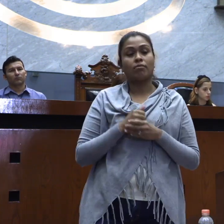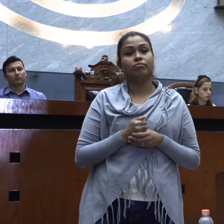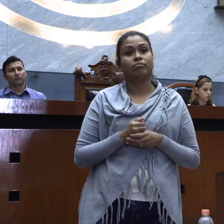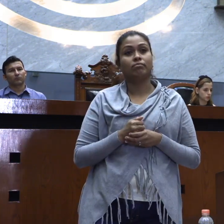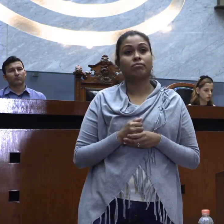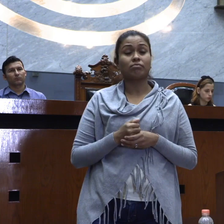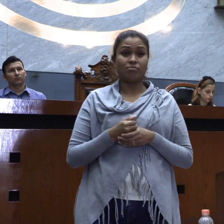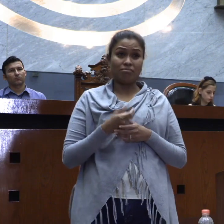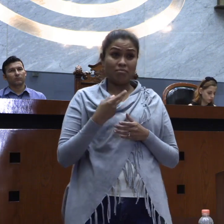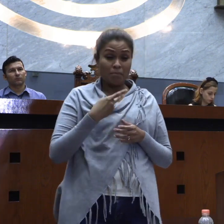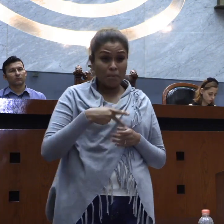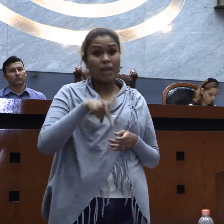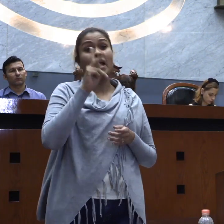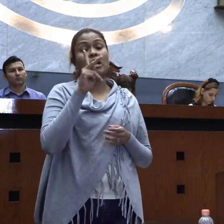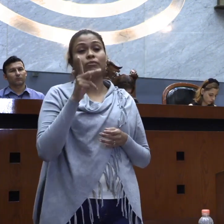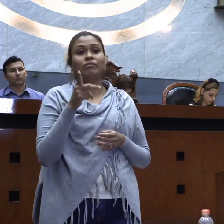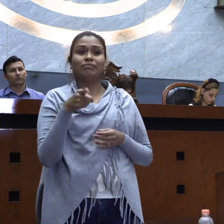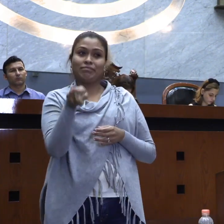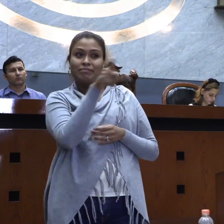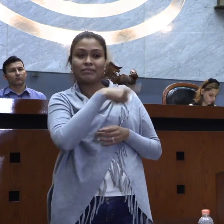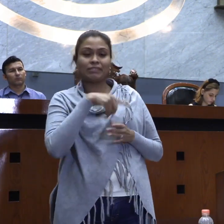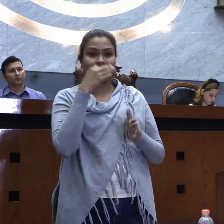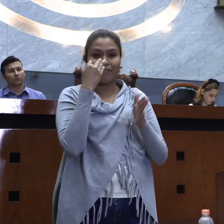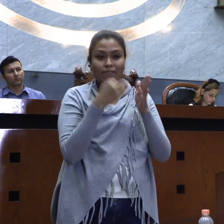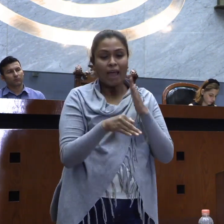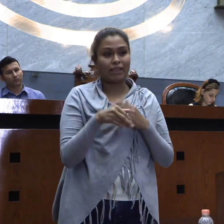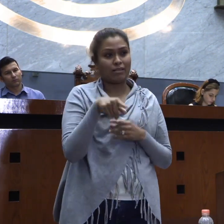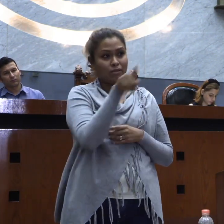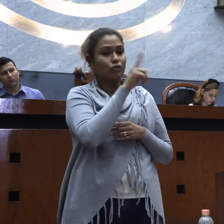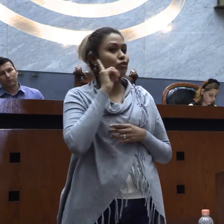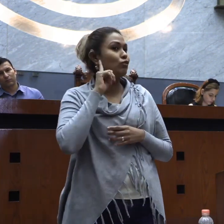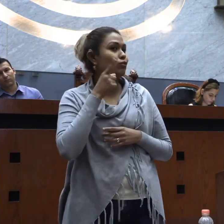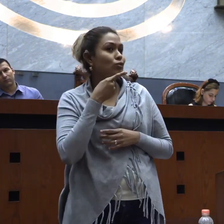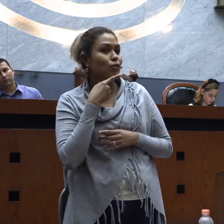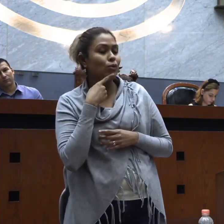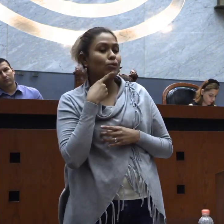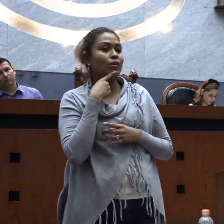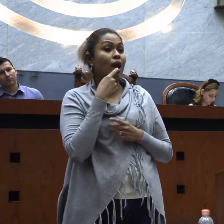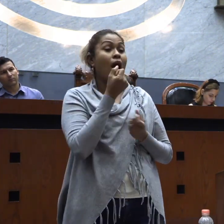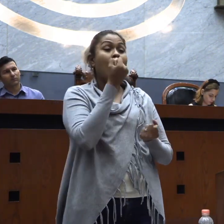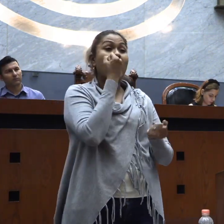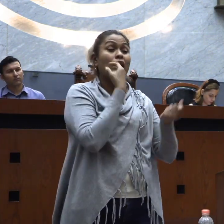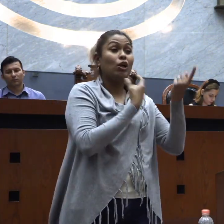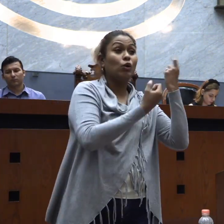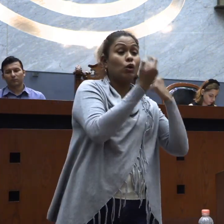consejos que me ha ayudado, he podido pues sobresalir. Pero falta,